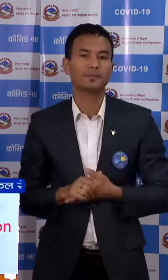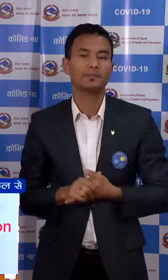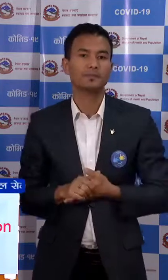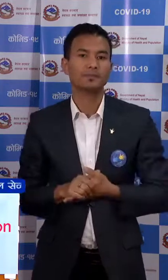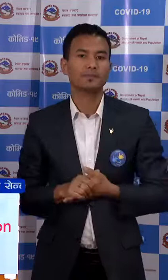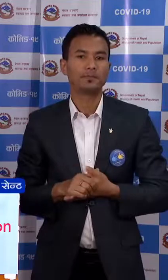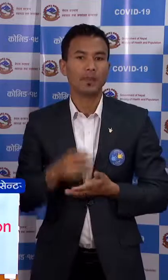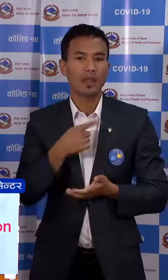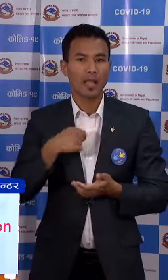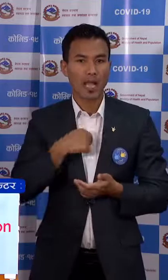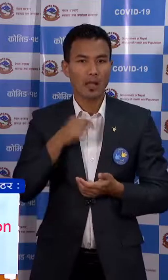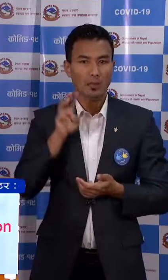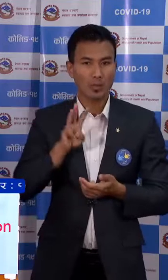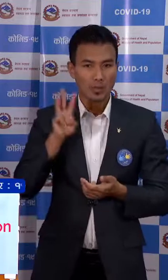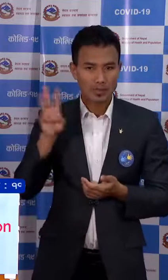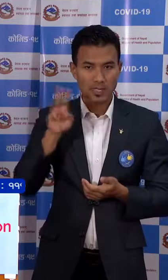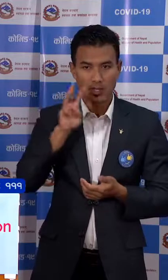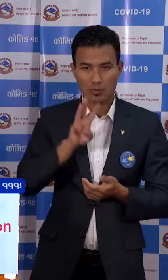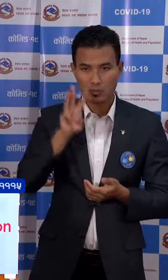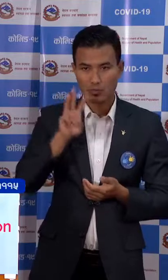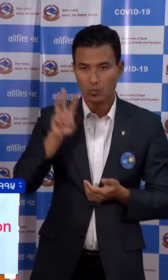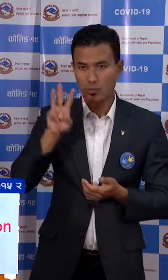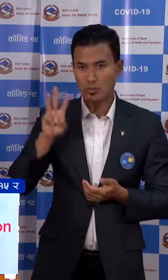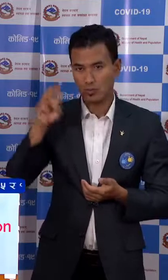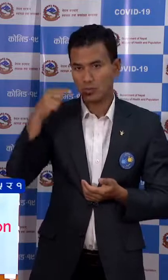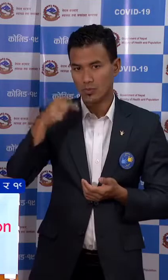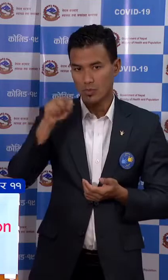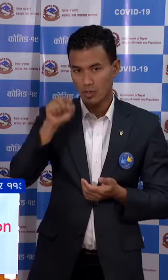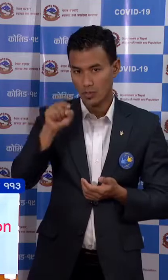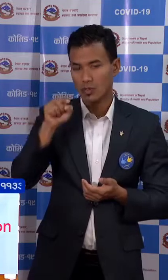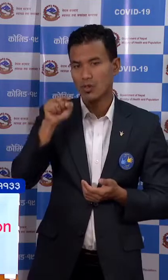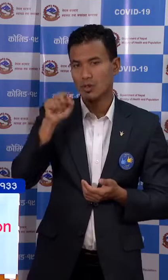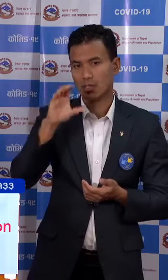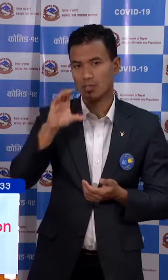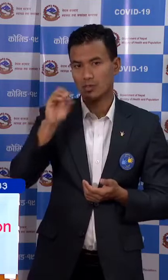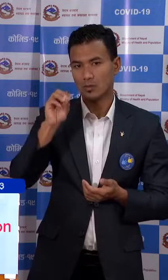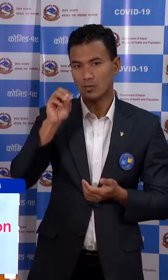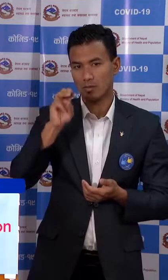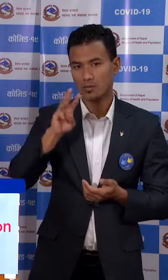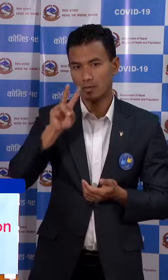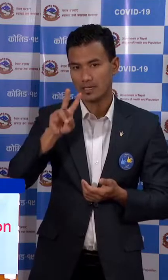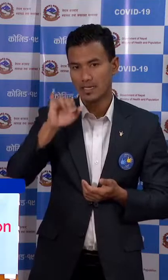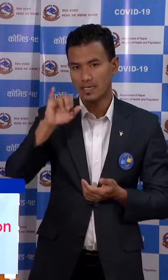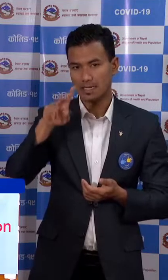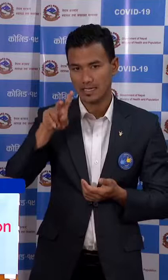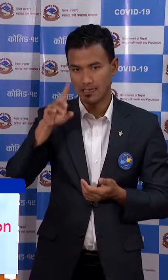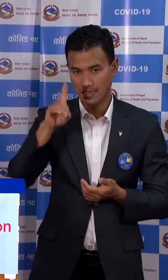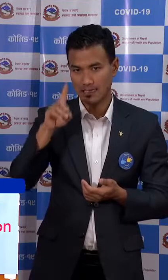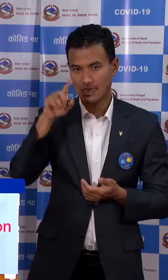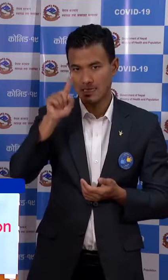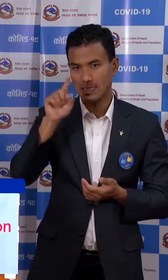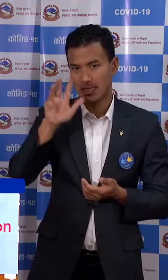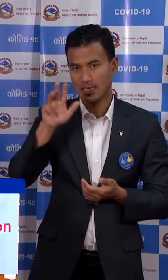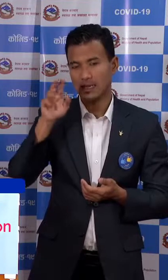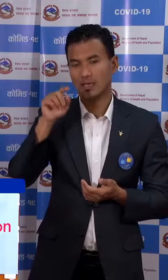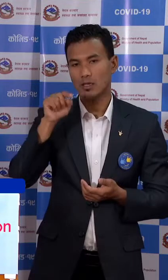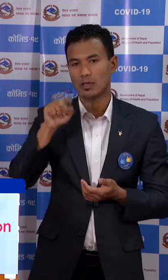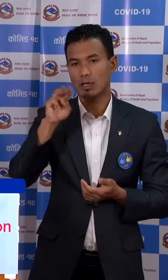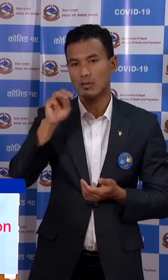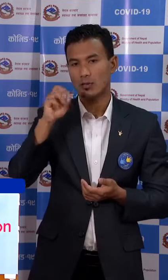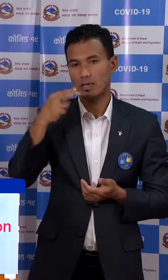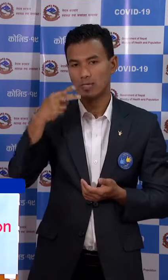आमरो वेबसाइट www.covid19.mohp